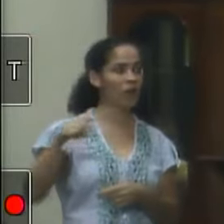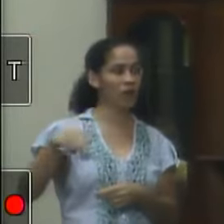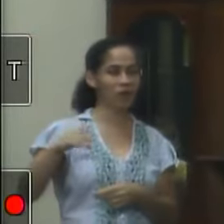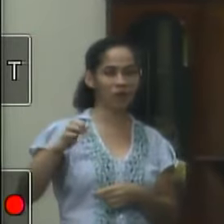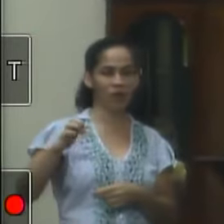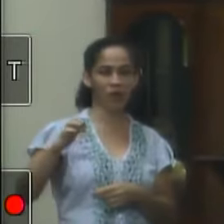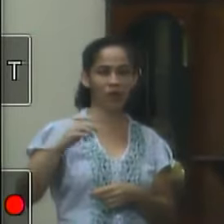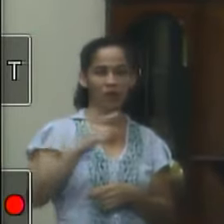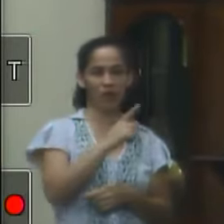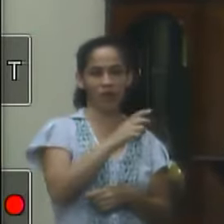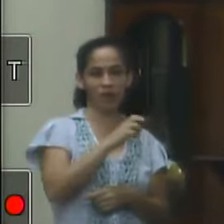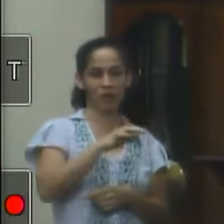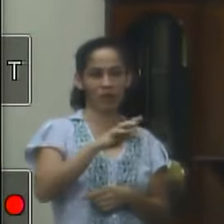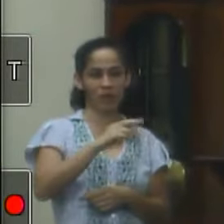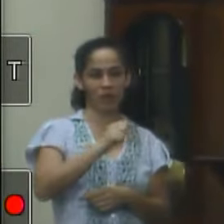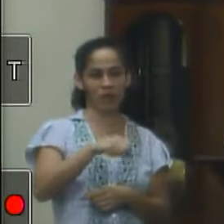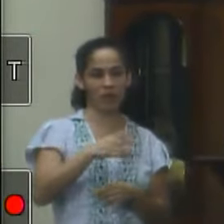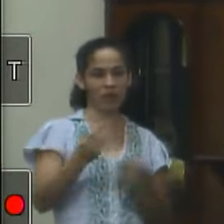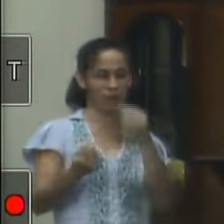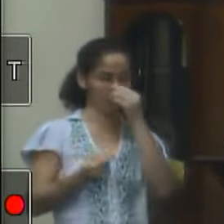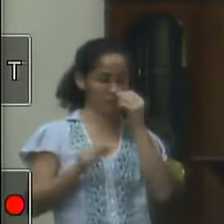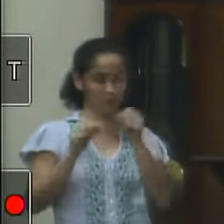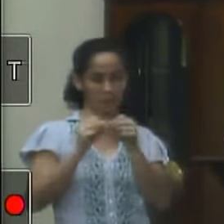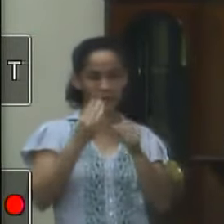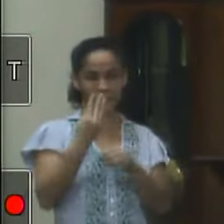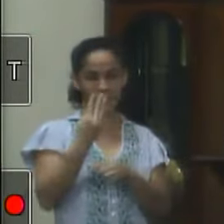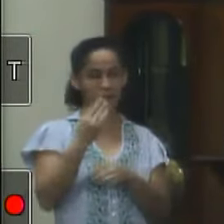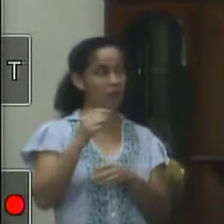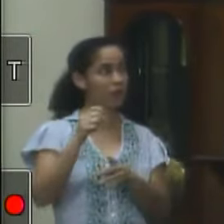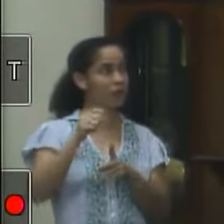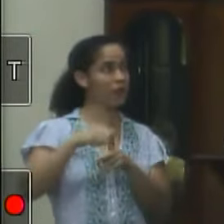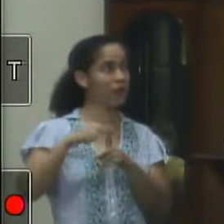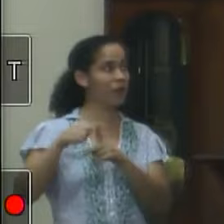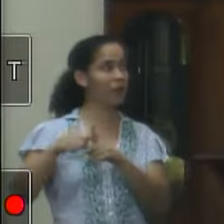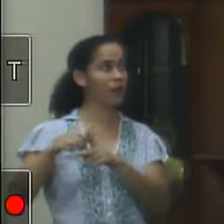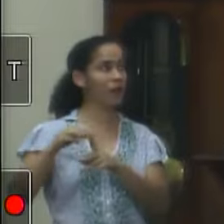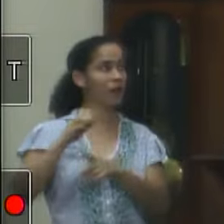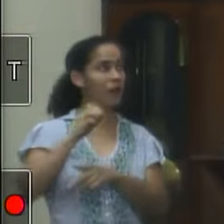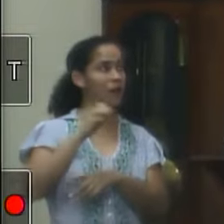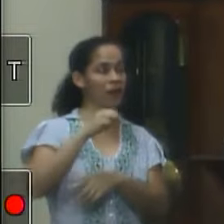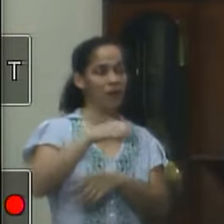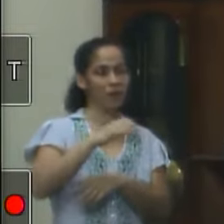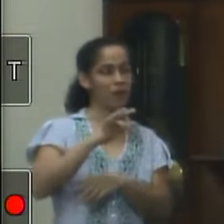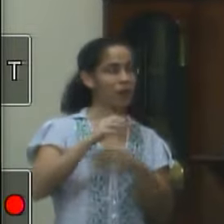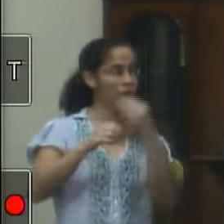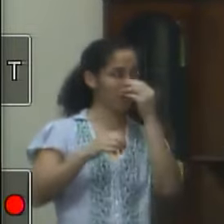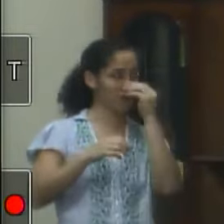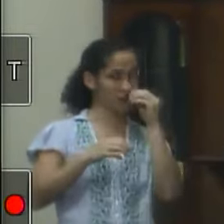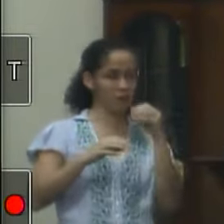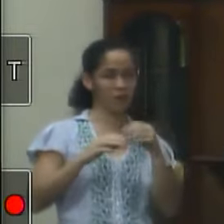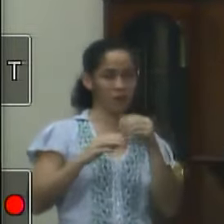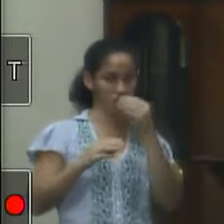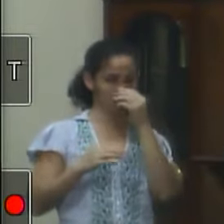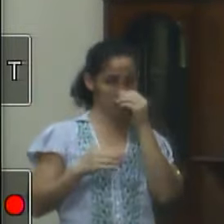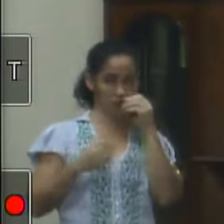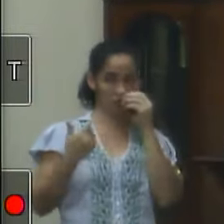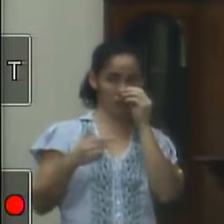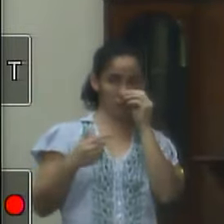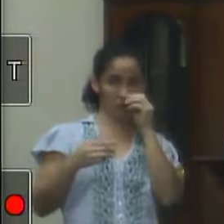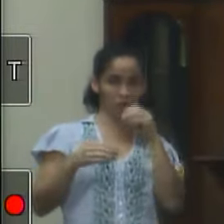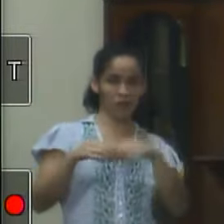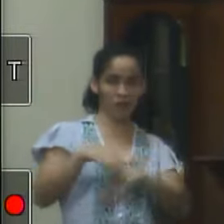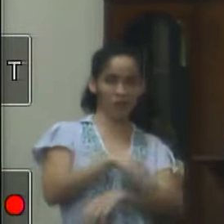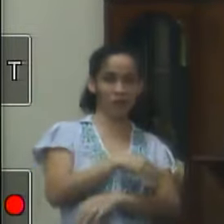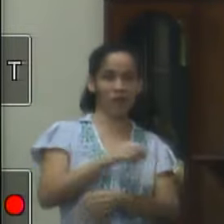necessitam e aí eu fiz três emendas mas eu não tenho como botar nenhuma dotação orçamentária eu já estou terminando porque você não tem a